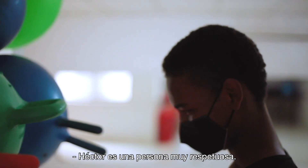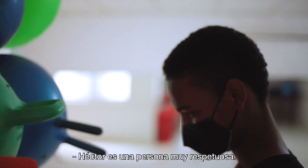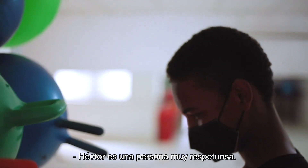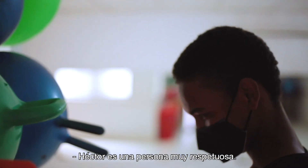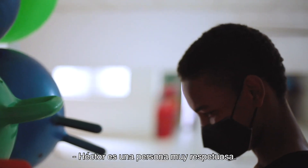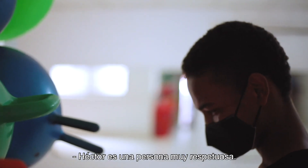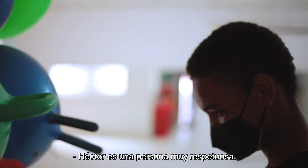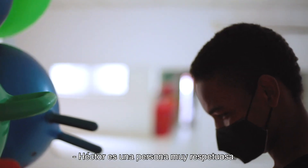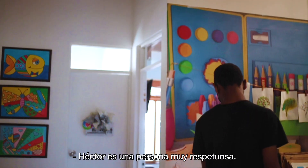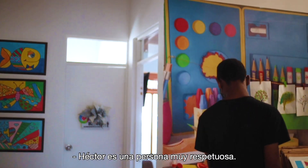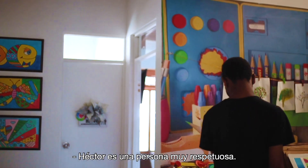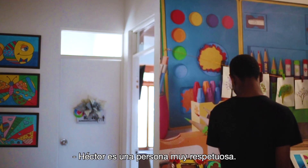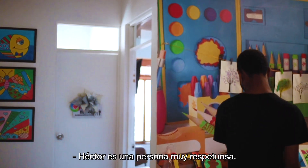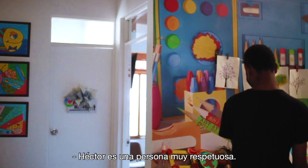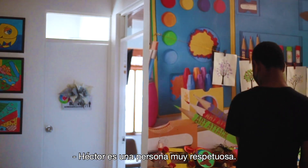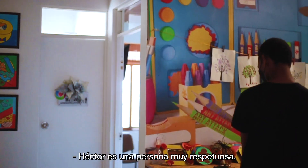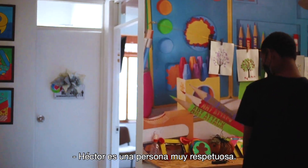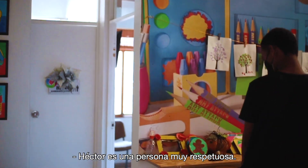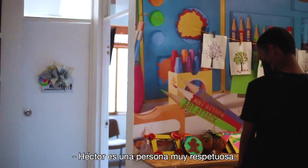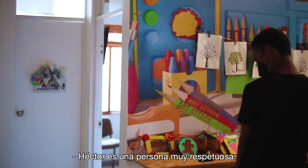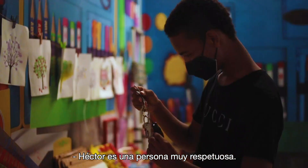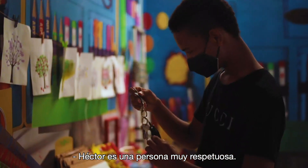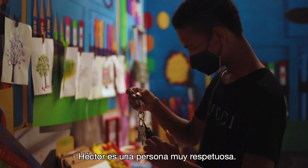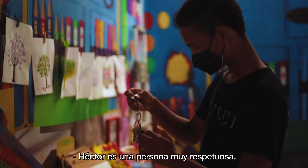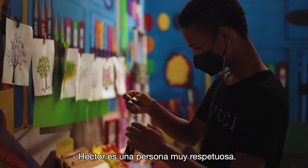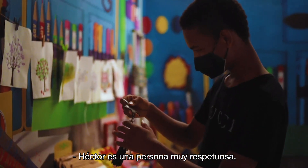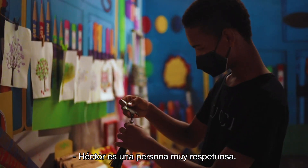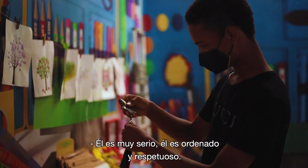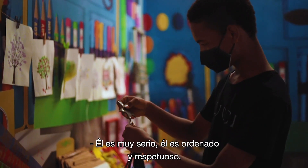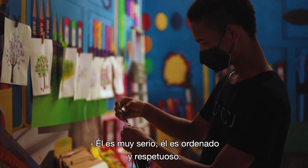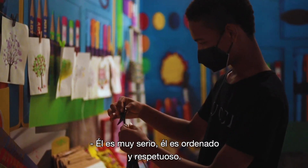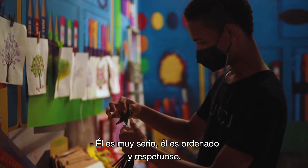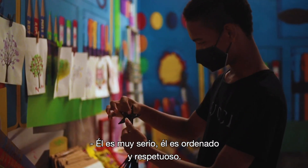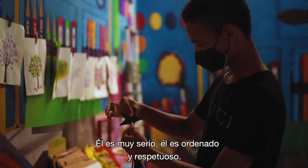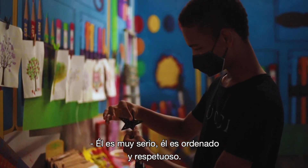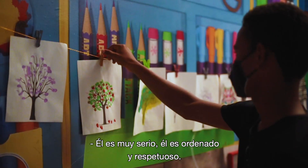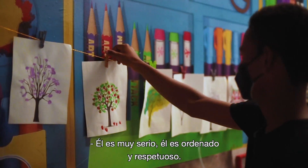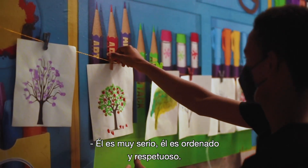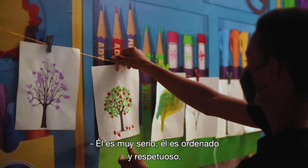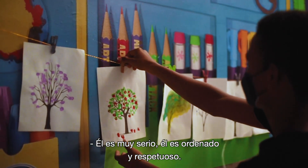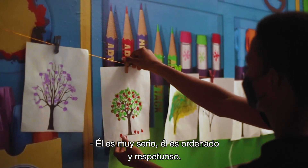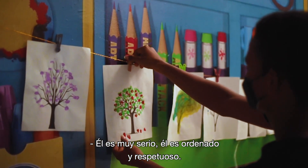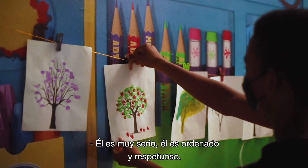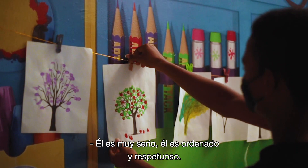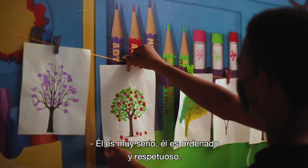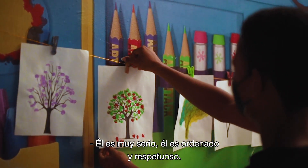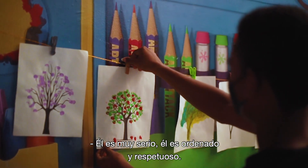Héctor es, él es una persona muy respetuosa. Él es muy serio, él es ordenado y